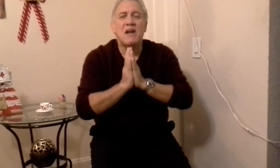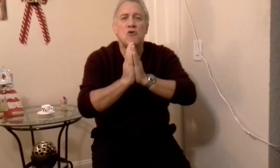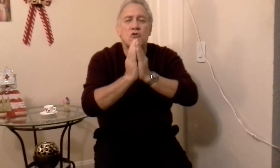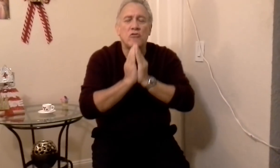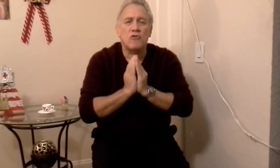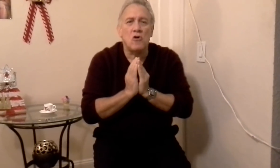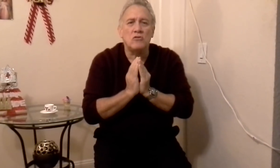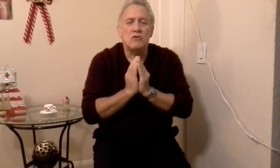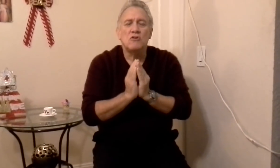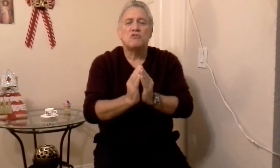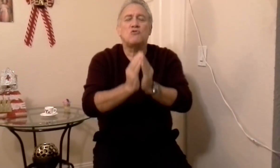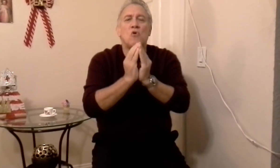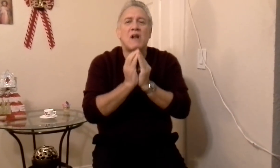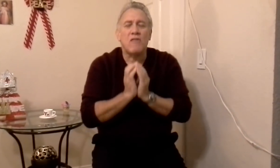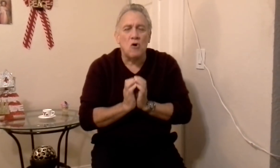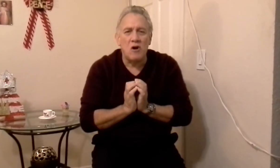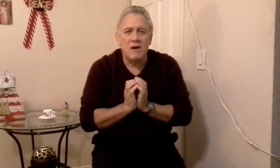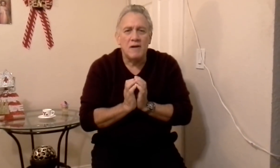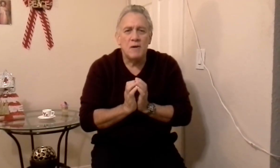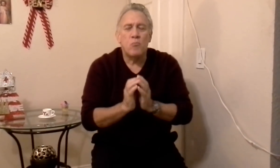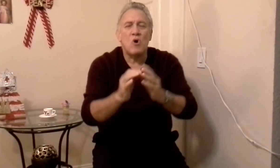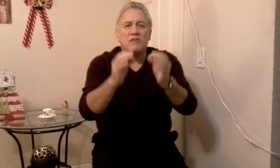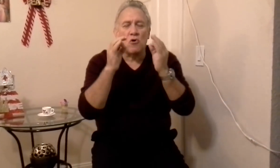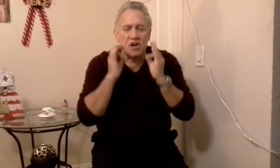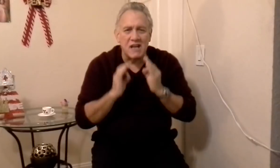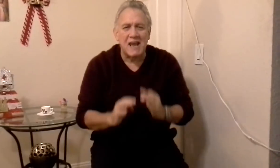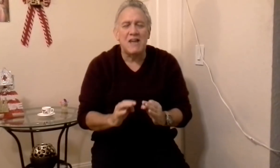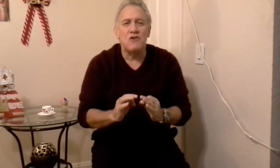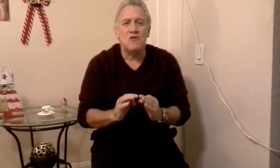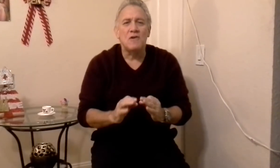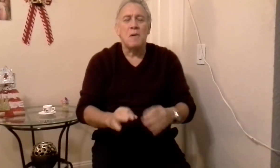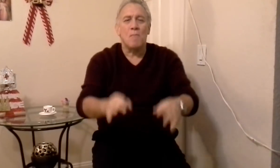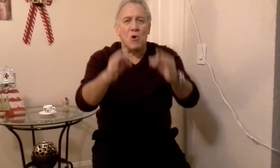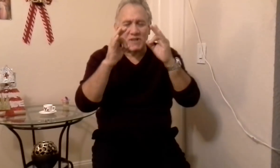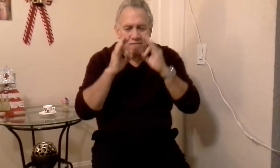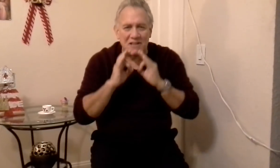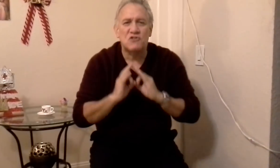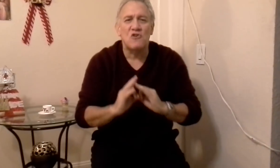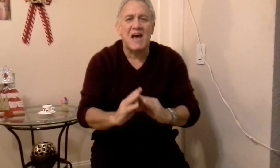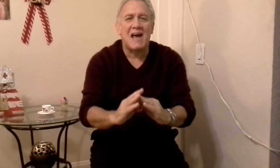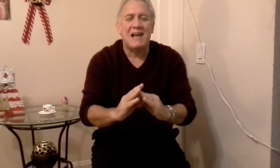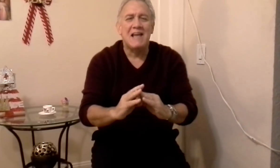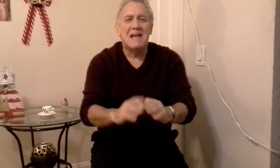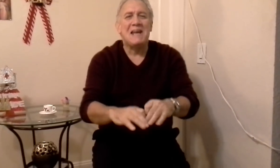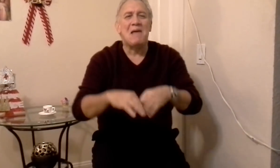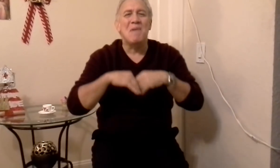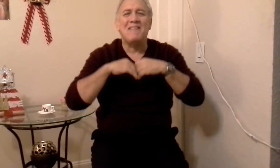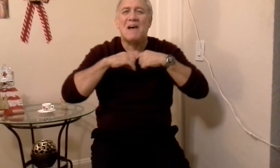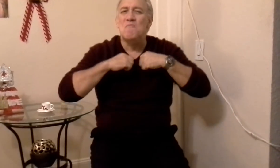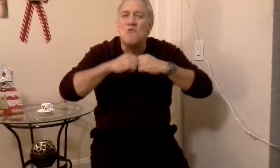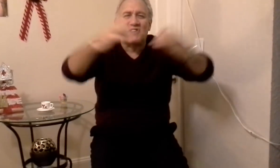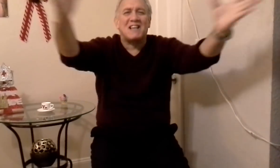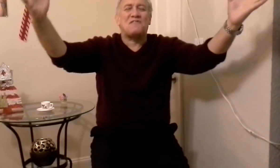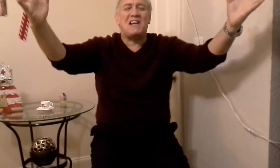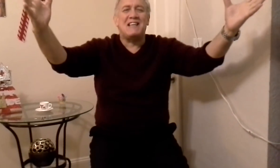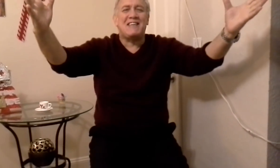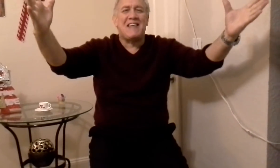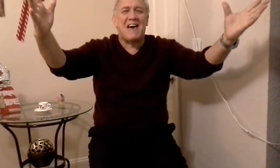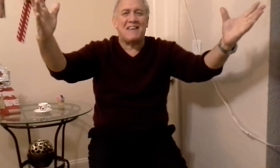Mario Rondón, su orador, puertorriqueño, motivacional, le manda muchas felicidades,